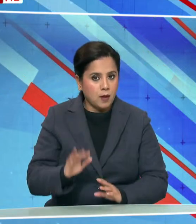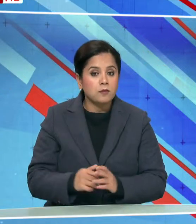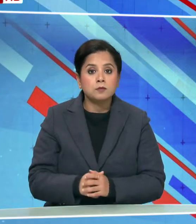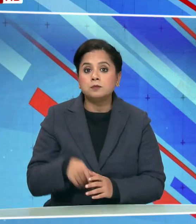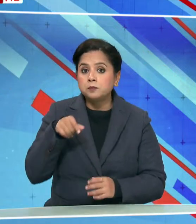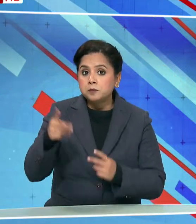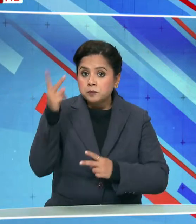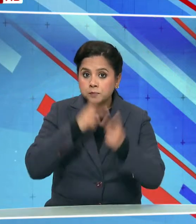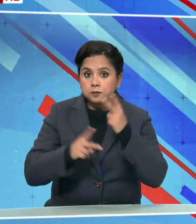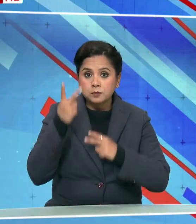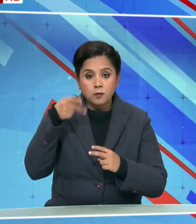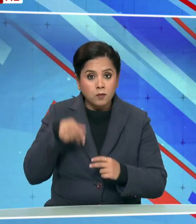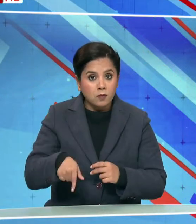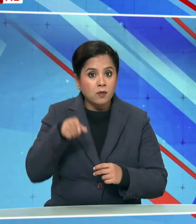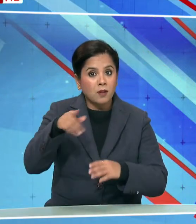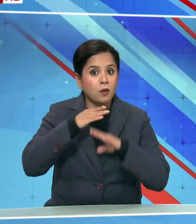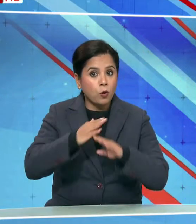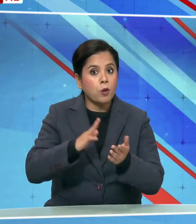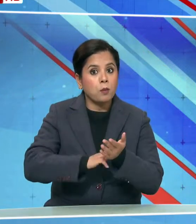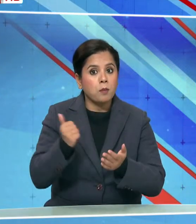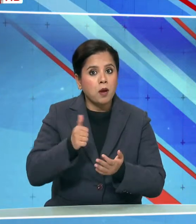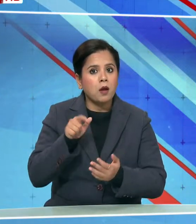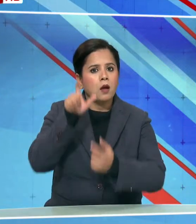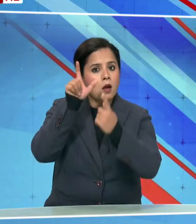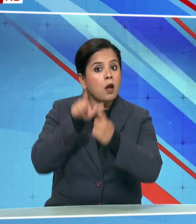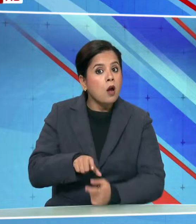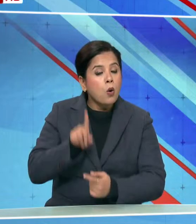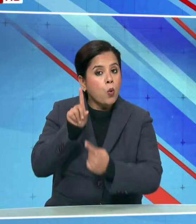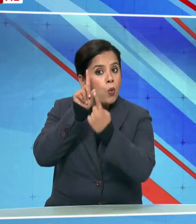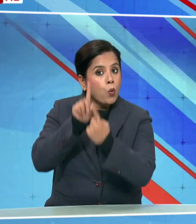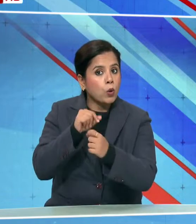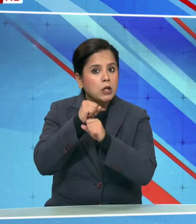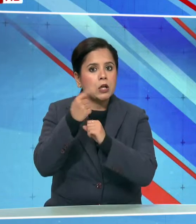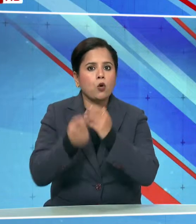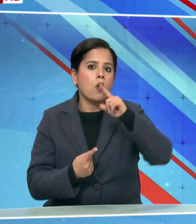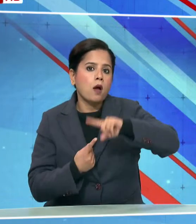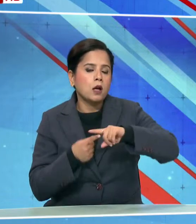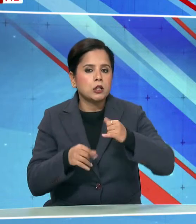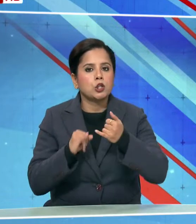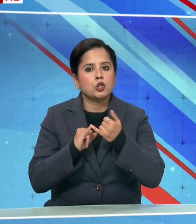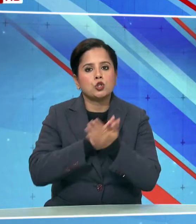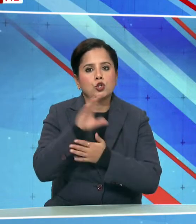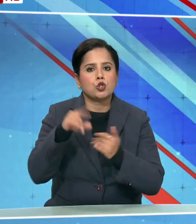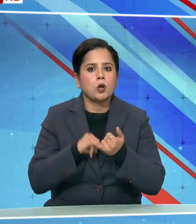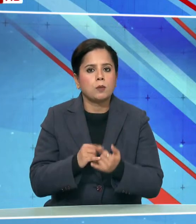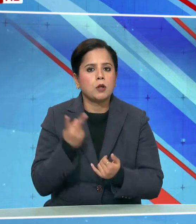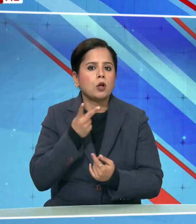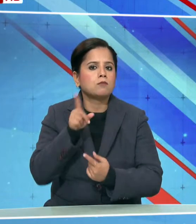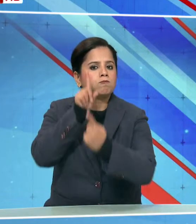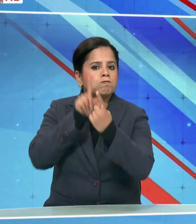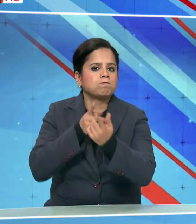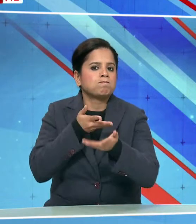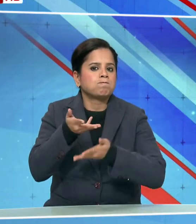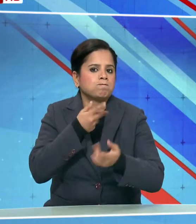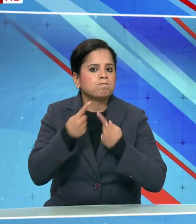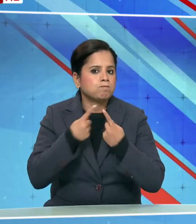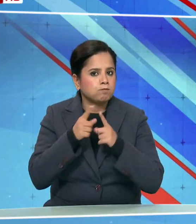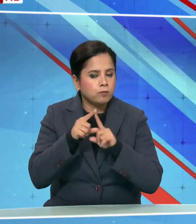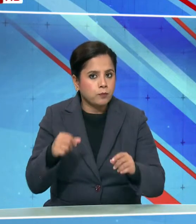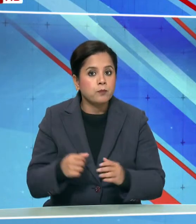यात्रा के दुरान रक्षा मंत्री अपने समकक्ष ग्रांट शाप्स के साथ द्वी पक्षिये बैठक करेंगे